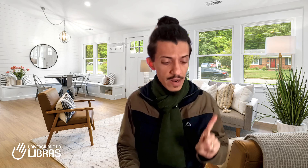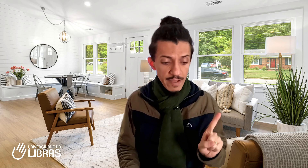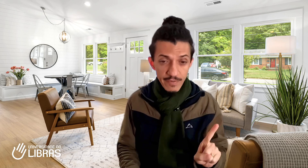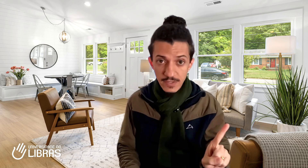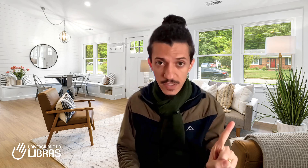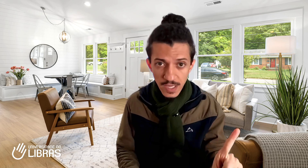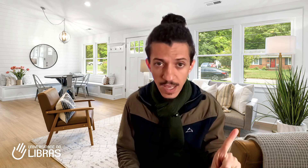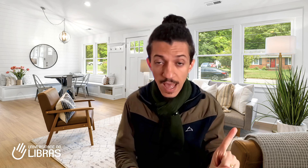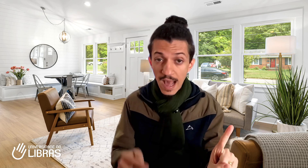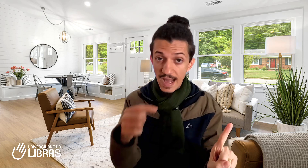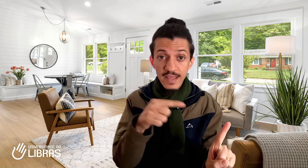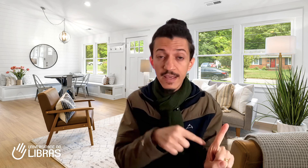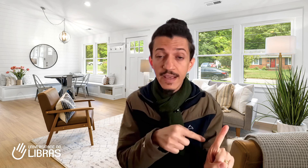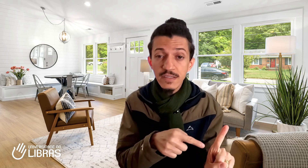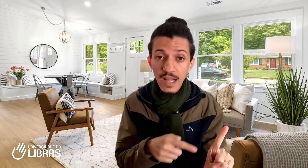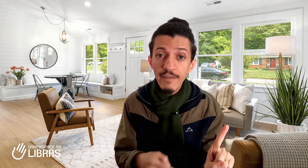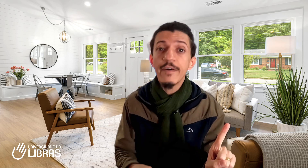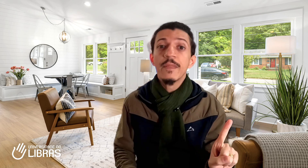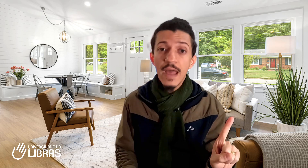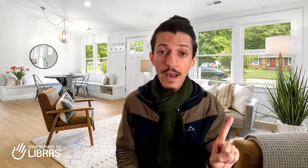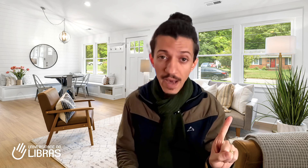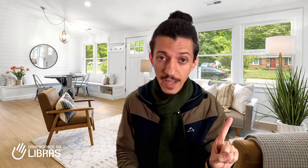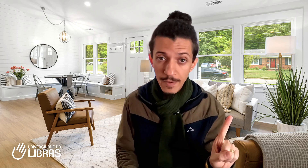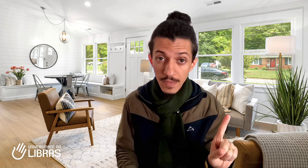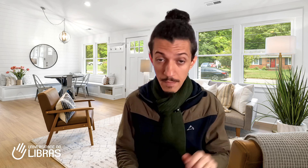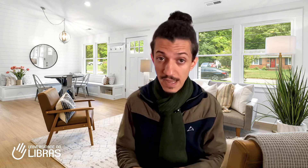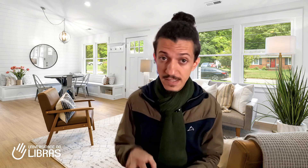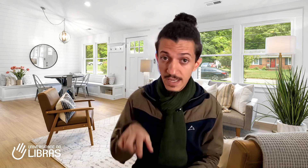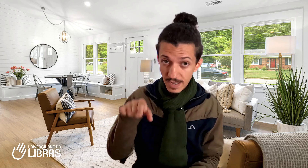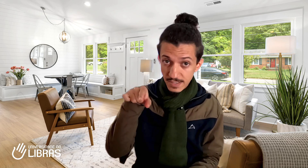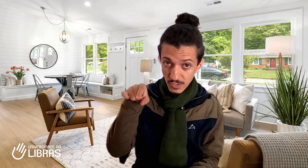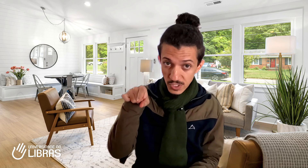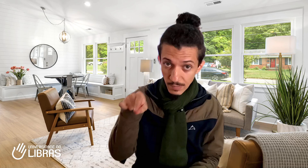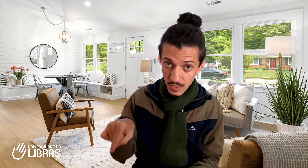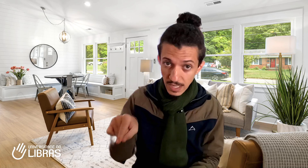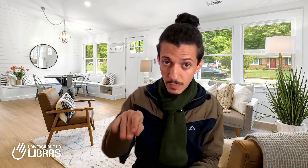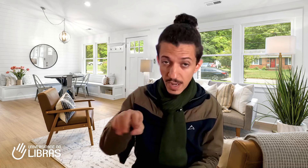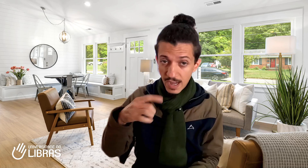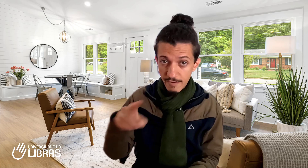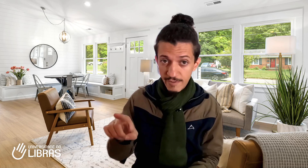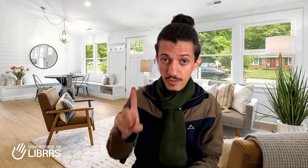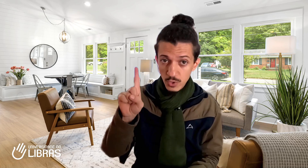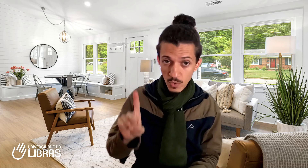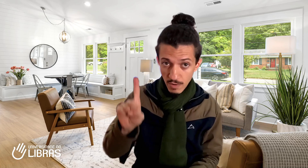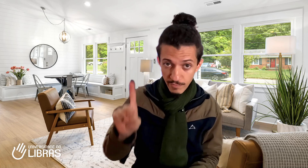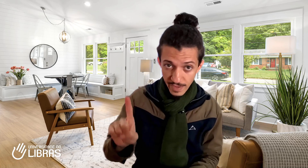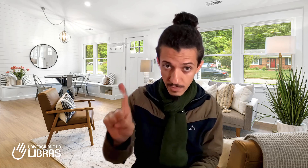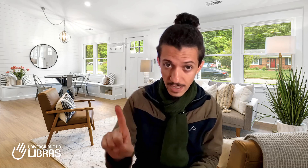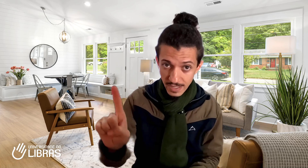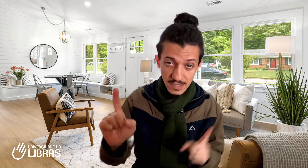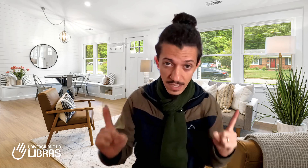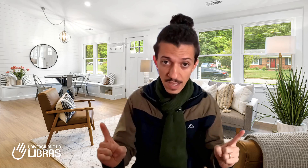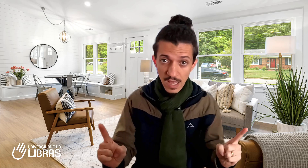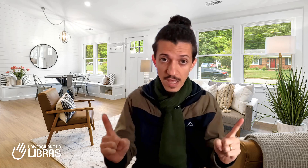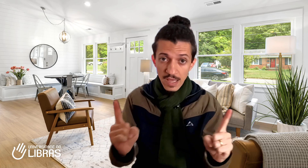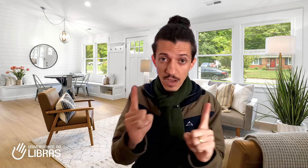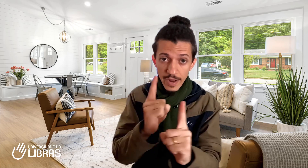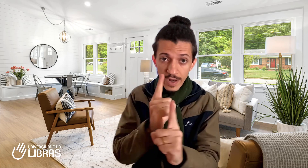e faço assim, aqui quem estava é a Maria. Mas se antes eu tinha apontado para cá, feito o João, feito ele aqui sim, e agora eles